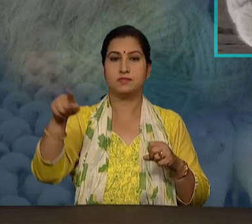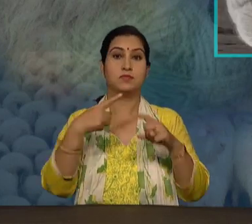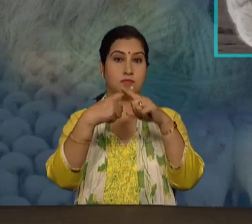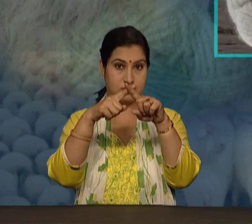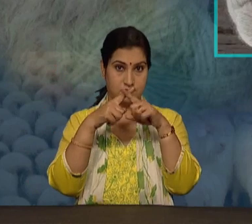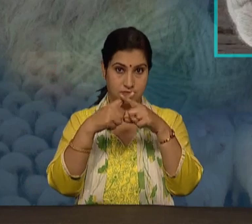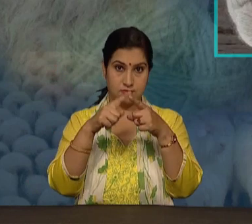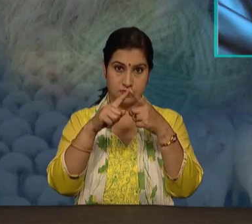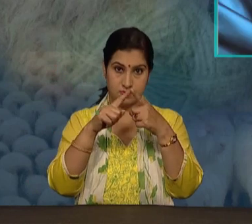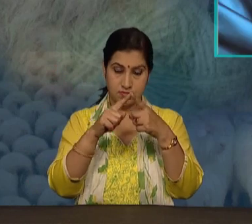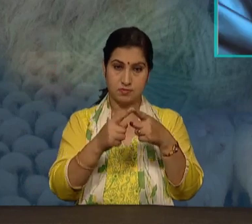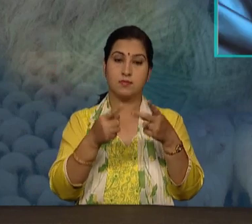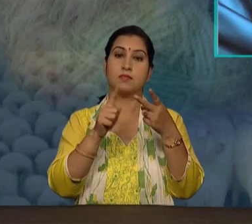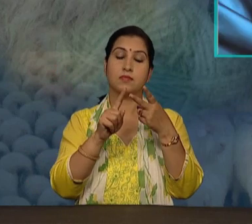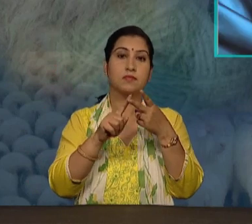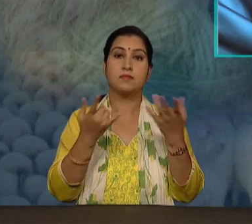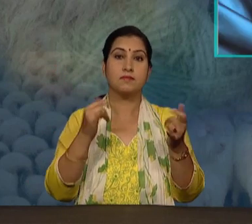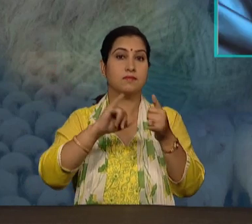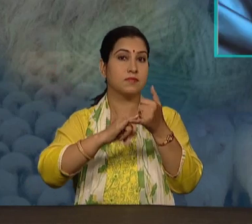व रेशमी वस्त्र